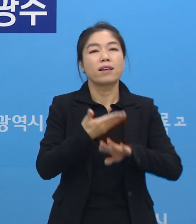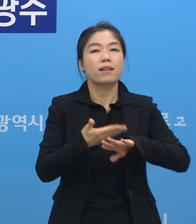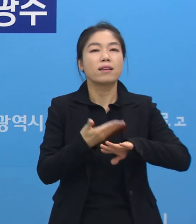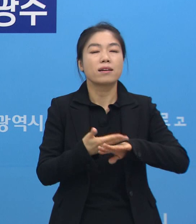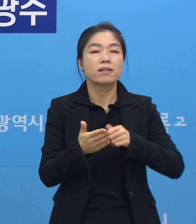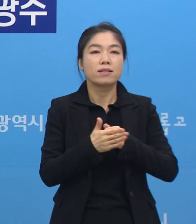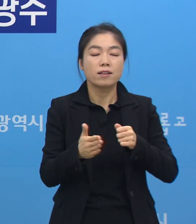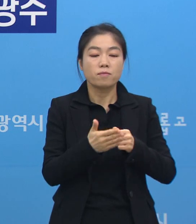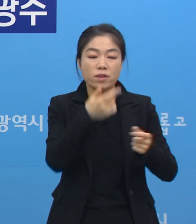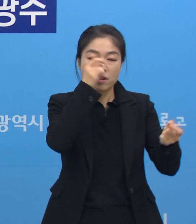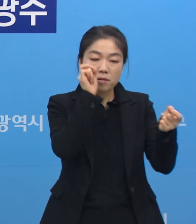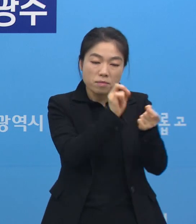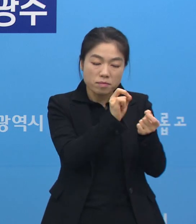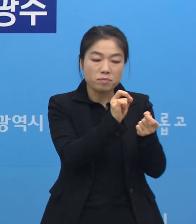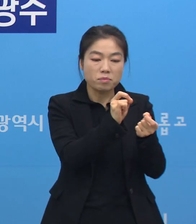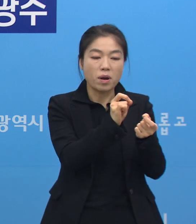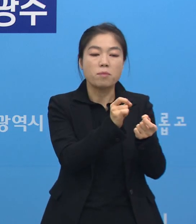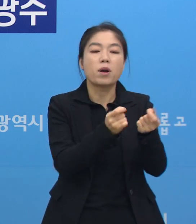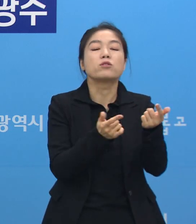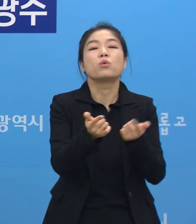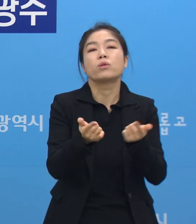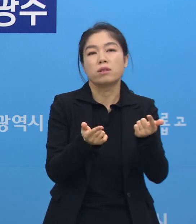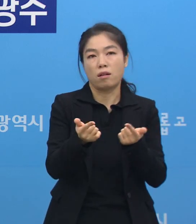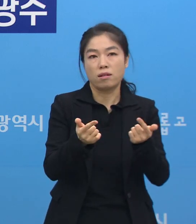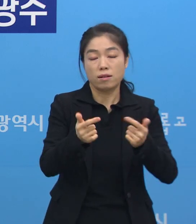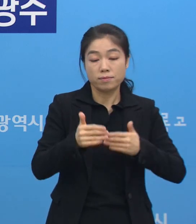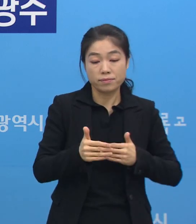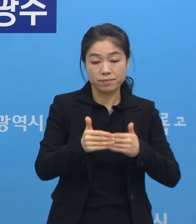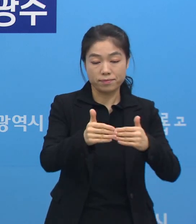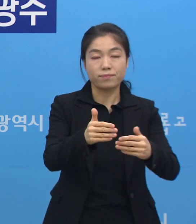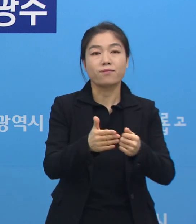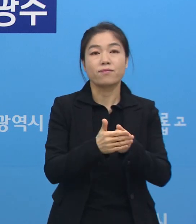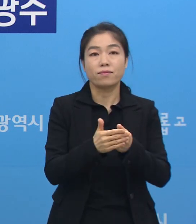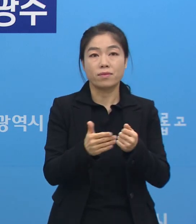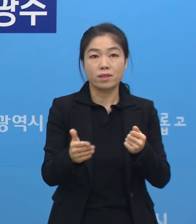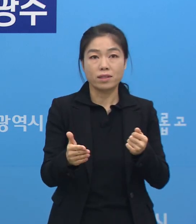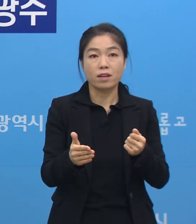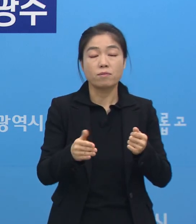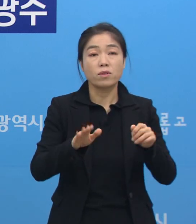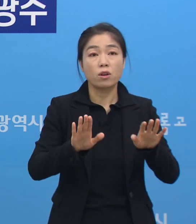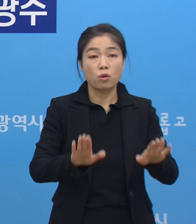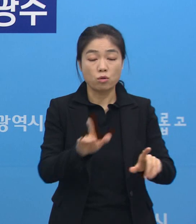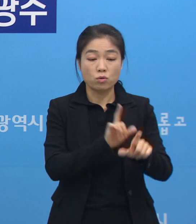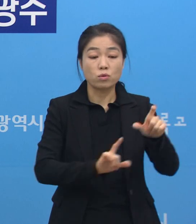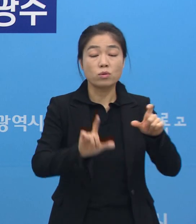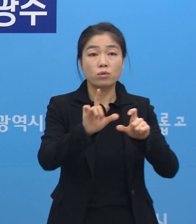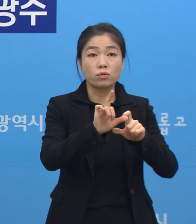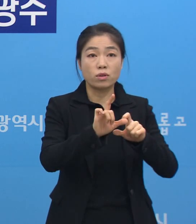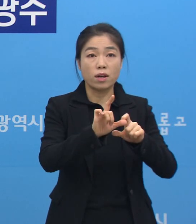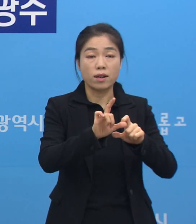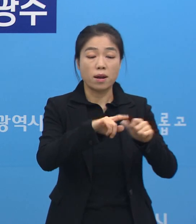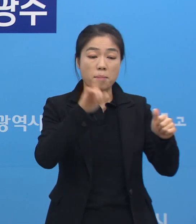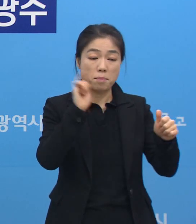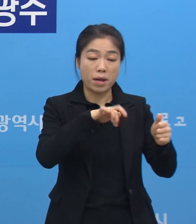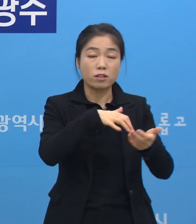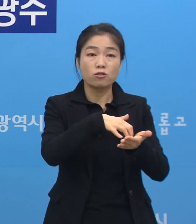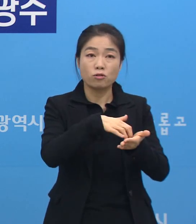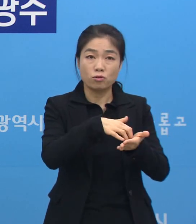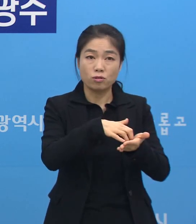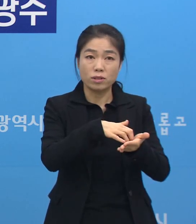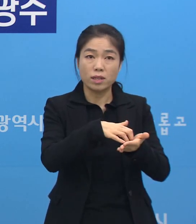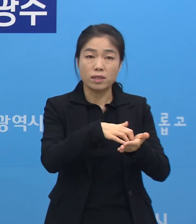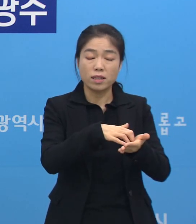저희들이 이렇게 밀집도를 완화시키면서 진행을 하고 있기 때문에 오늘 추가적으로 환자 발생 숫자는